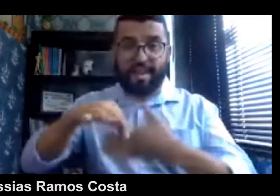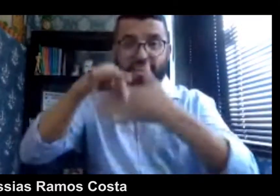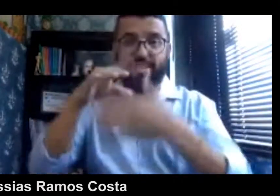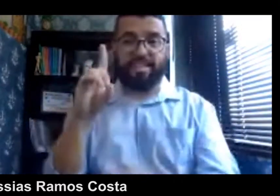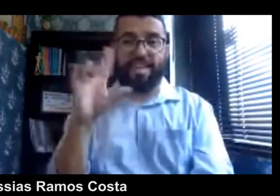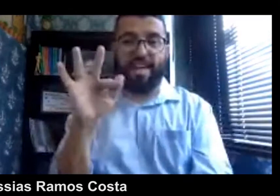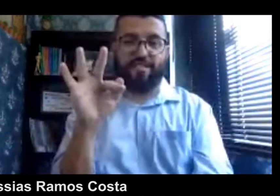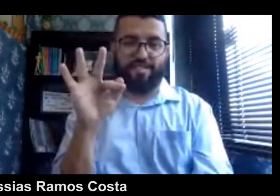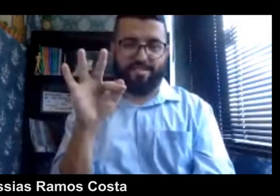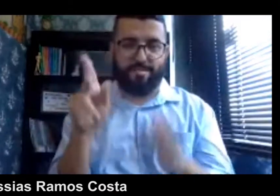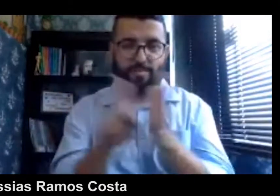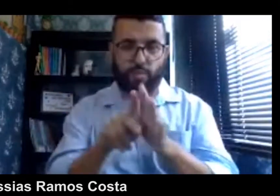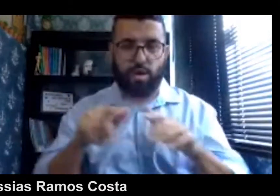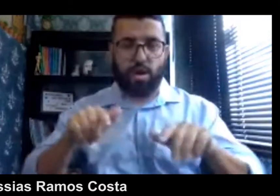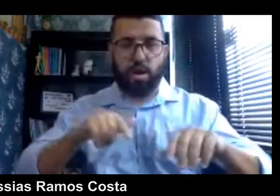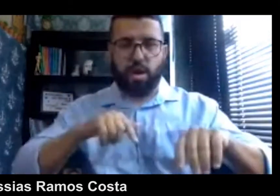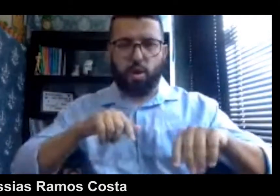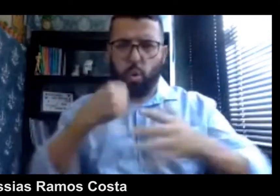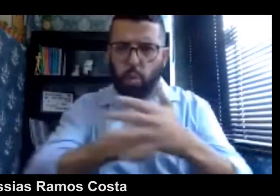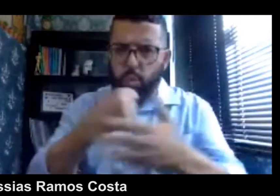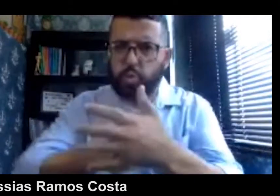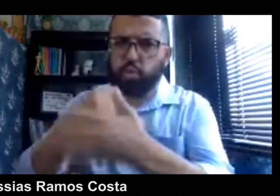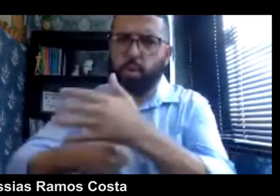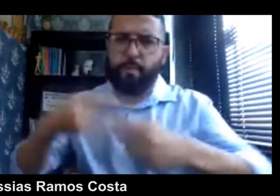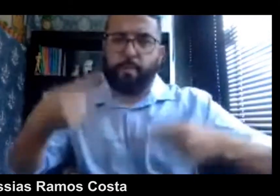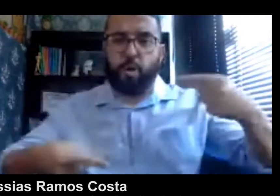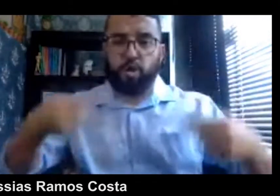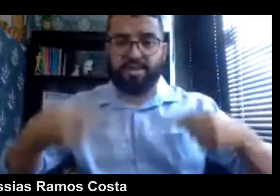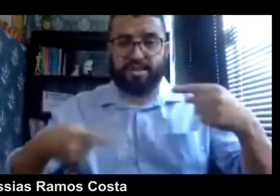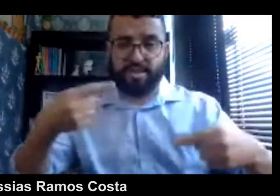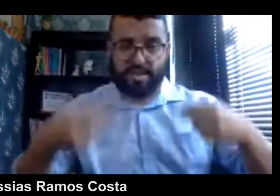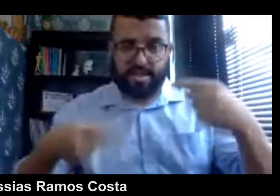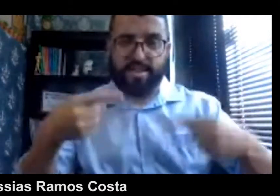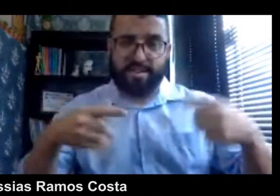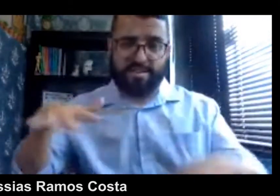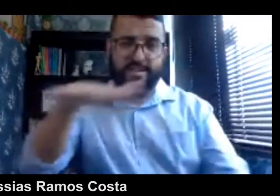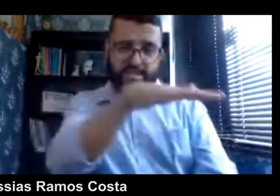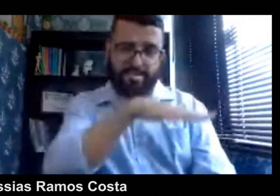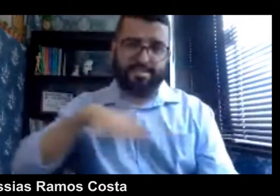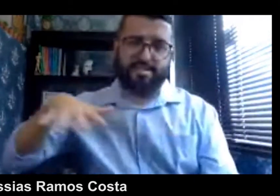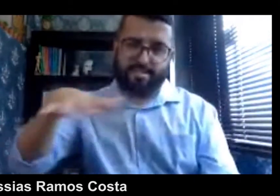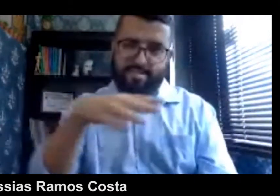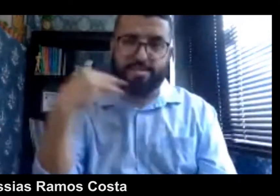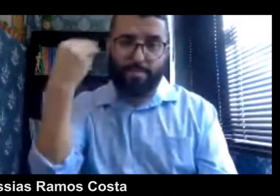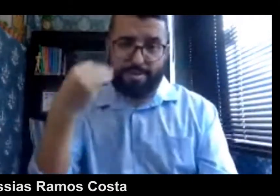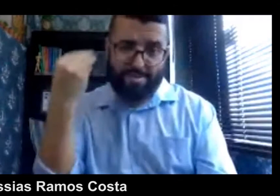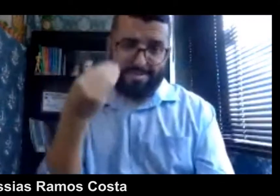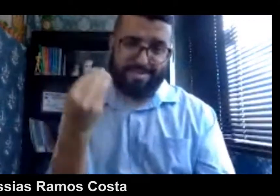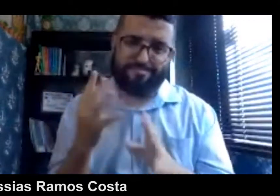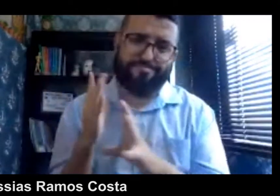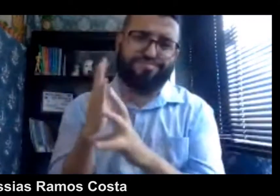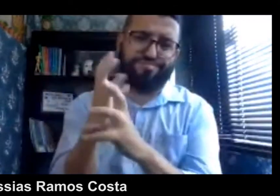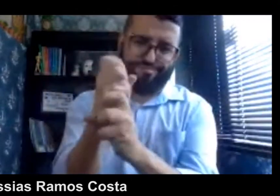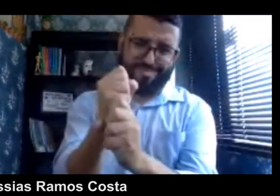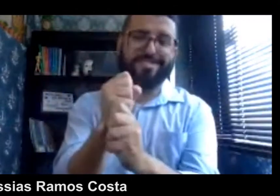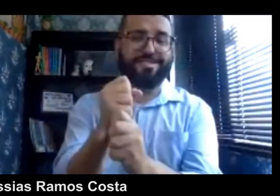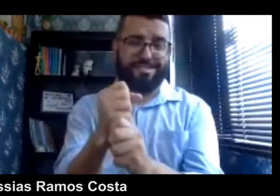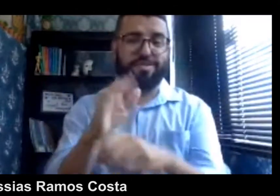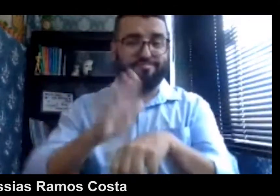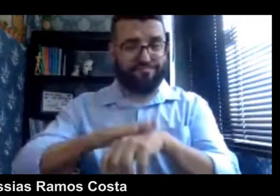a lutar, a discutir diferentes coisas nas áreas da sociedade, isso foi somando cada vez mais.